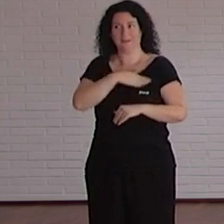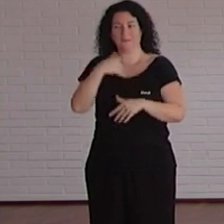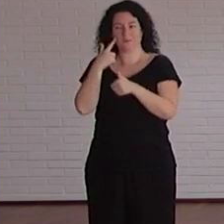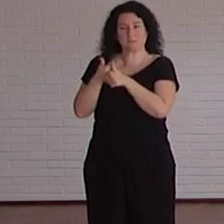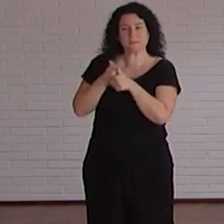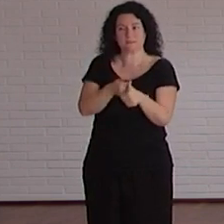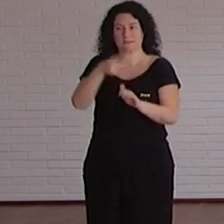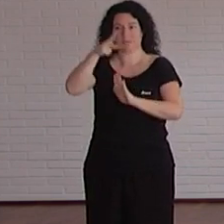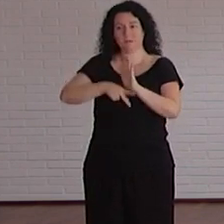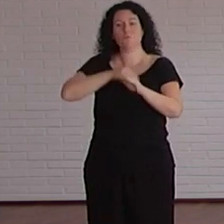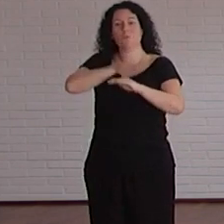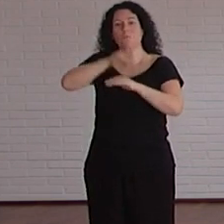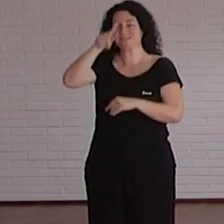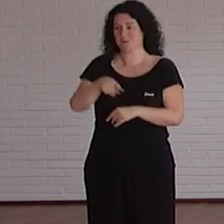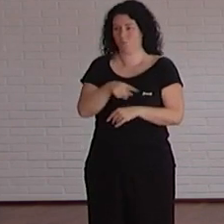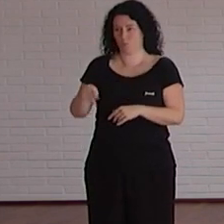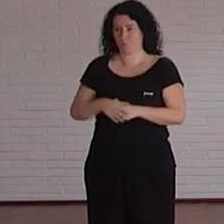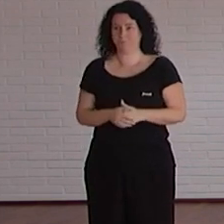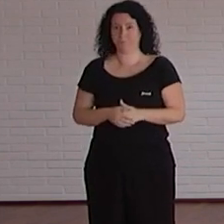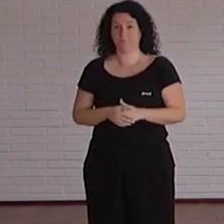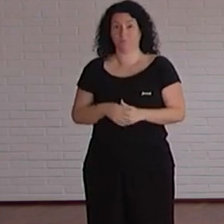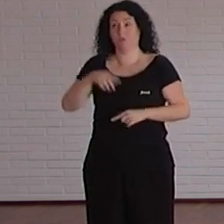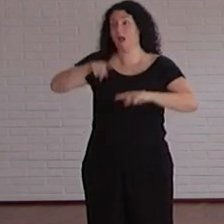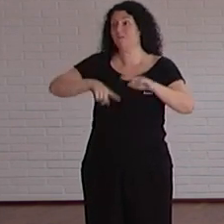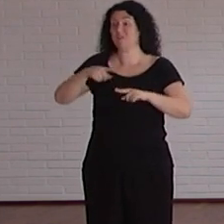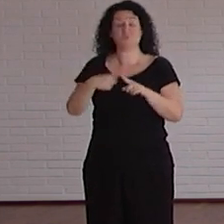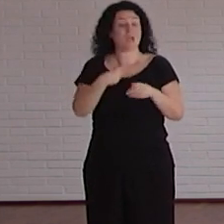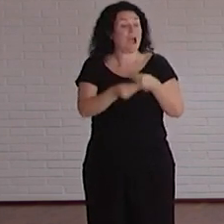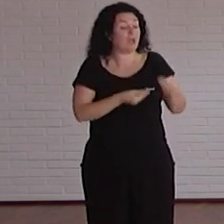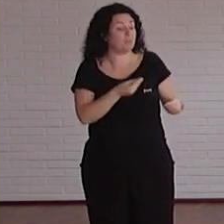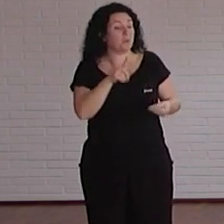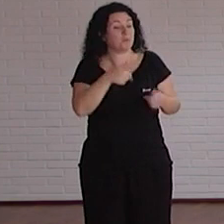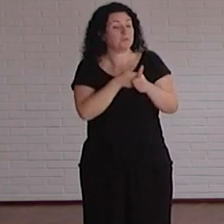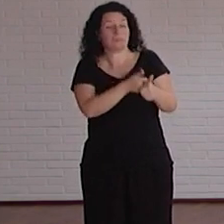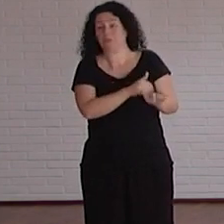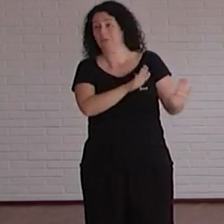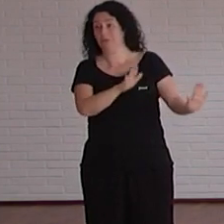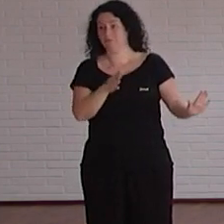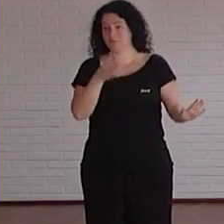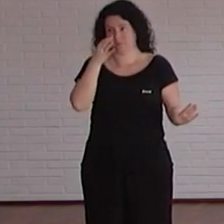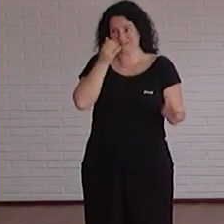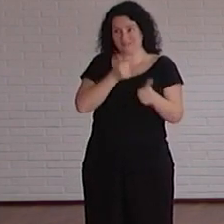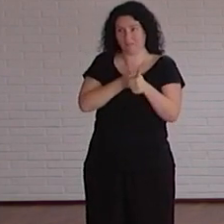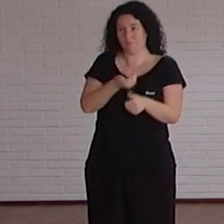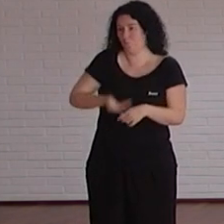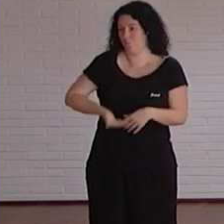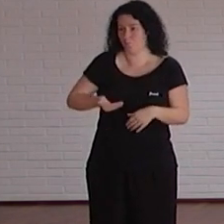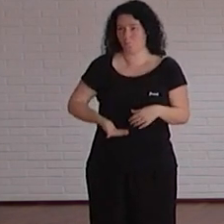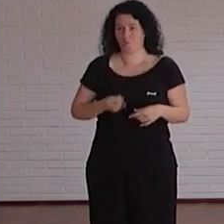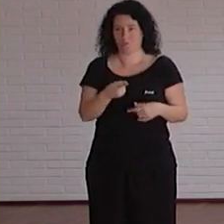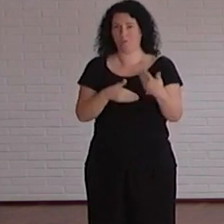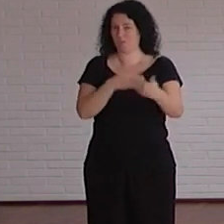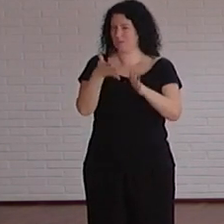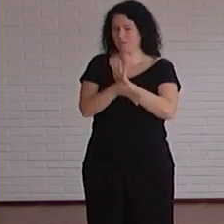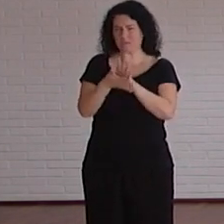la norma realmente se cumple porque muchas veces hacemos algo pero luego no hacemos el seguimiento que realmente entonces aquí en este procedimiento se